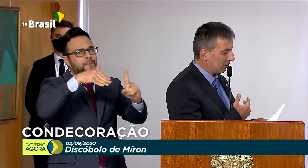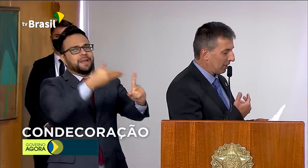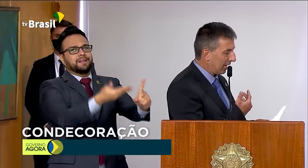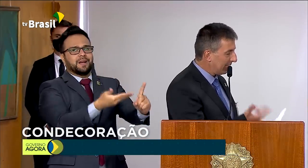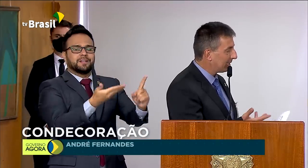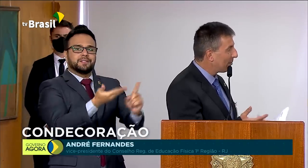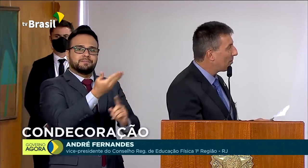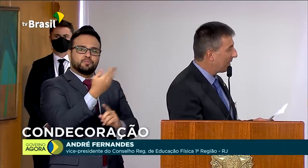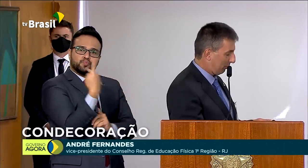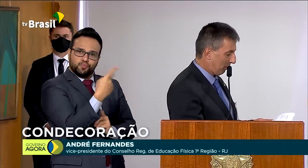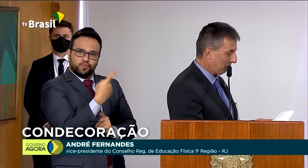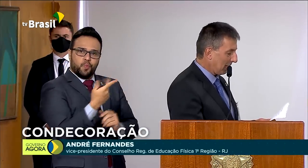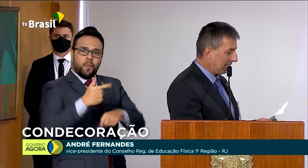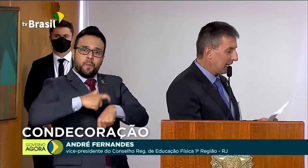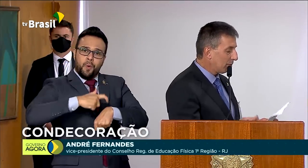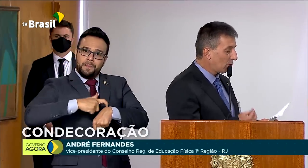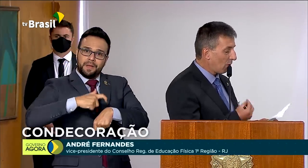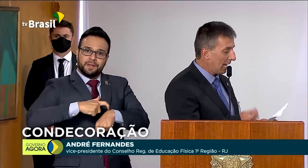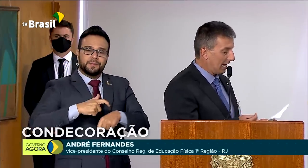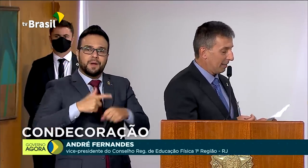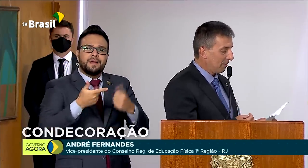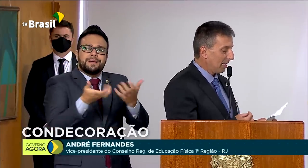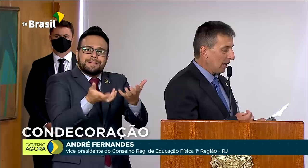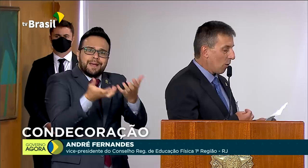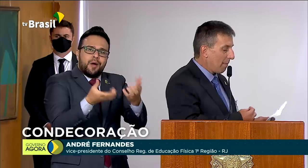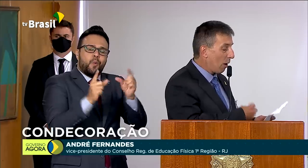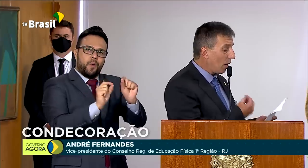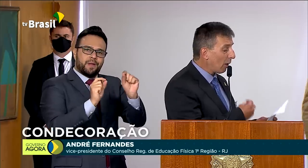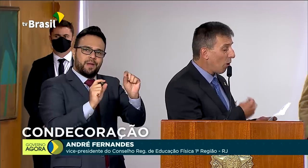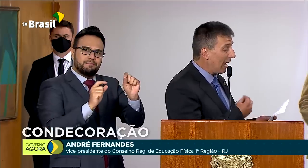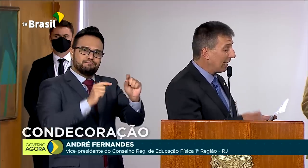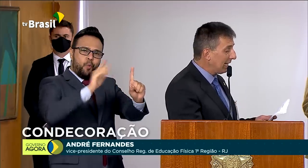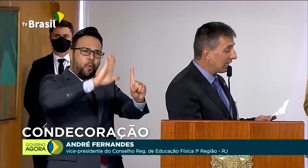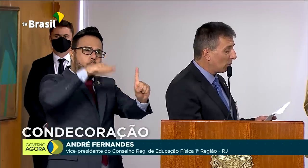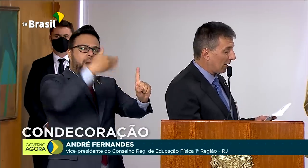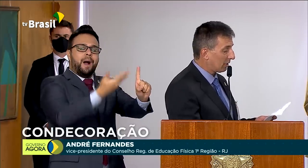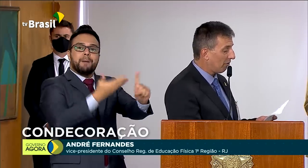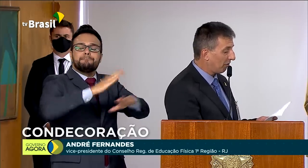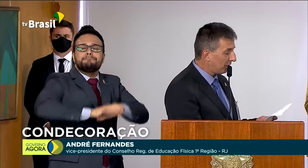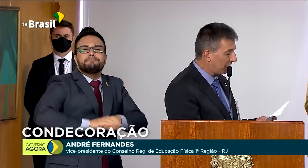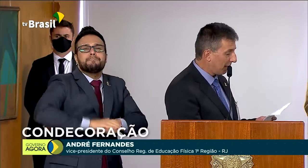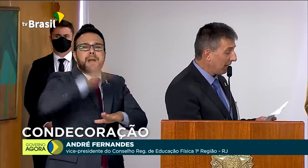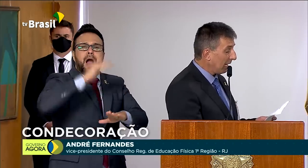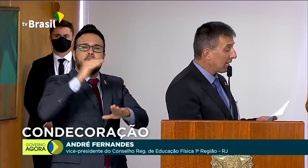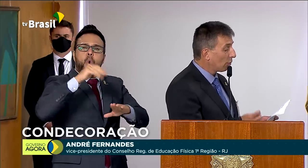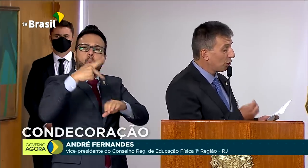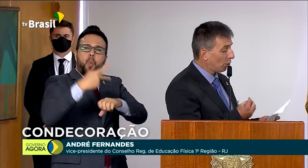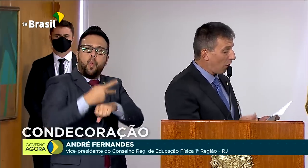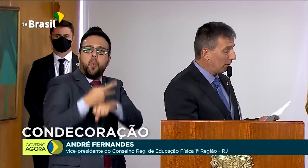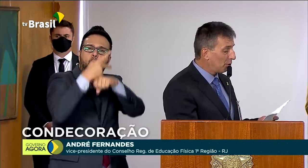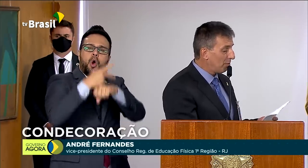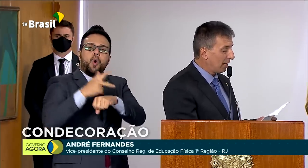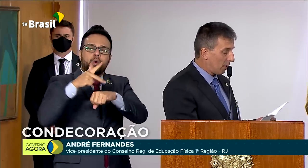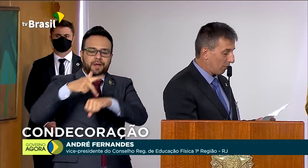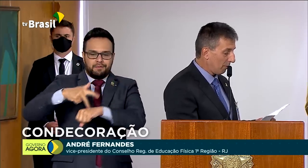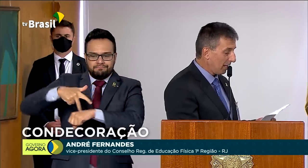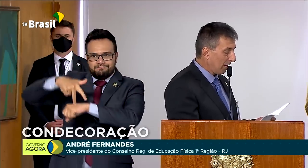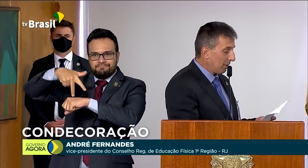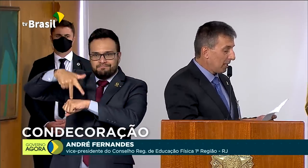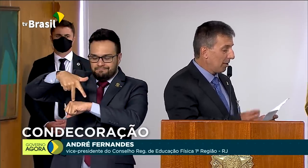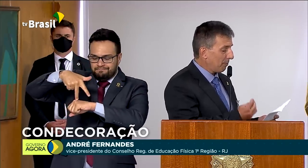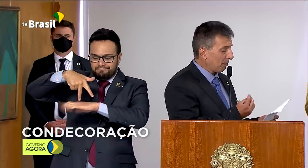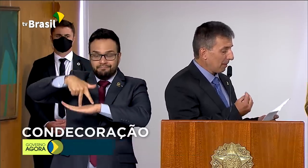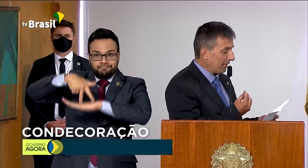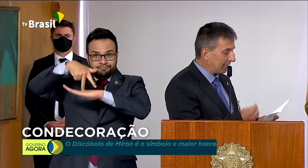esse momento, queríamos honrar, com a maior honraria da educação física, que é o Descópulo de Mirão,